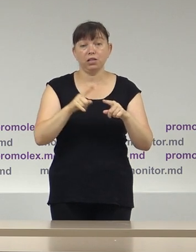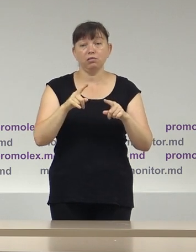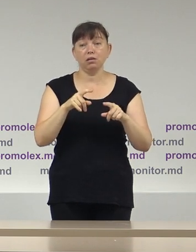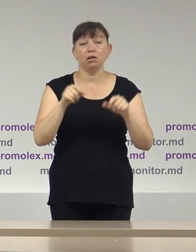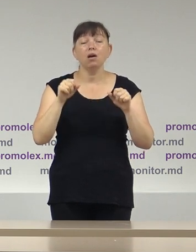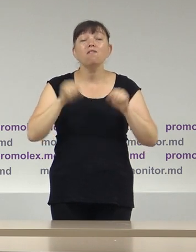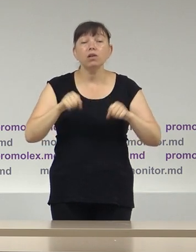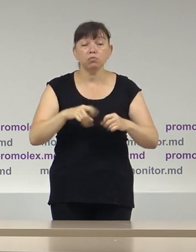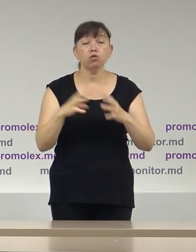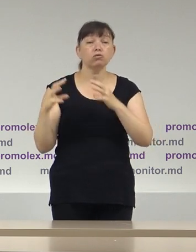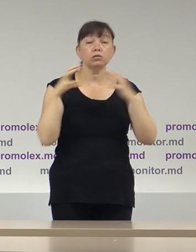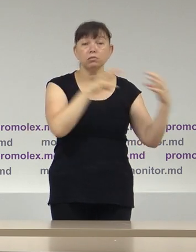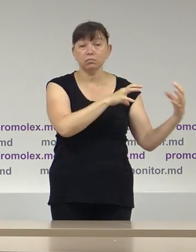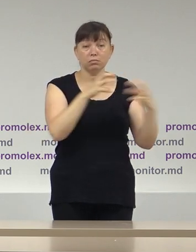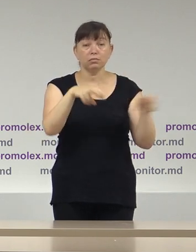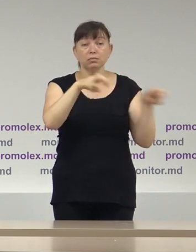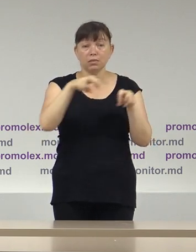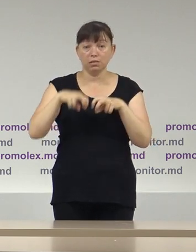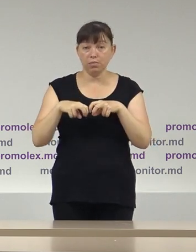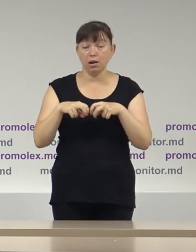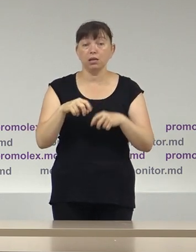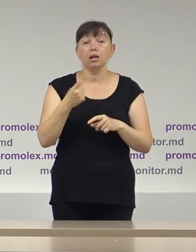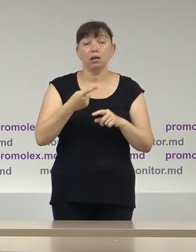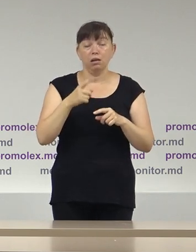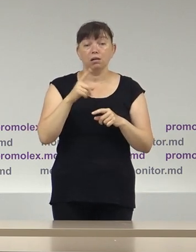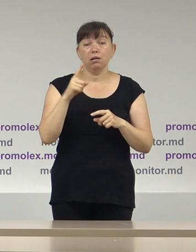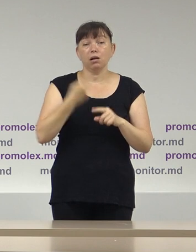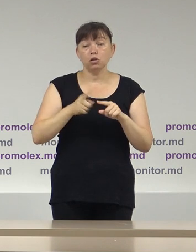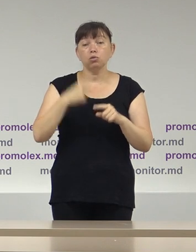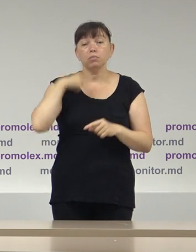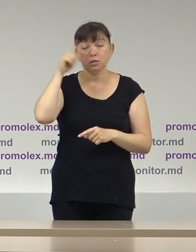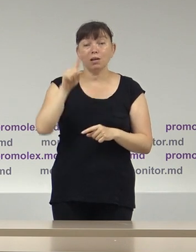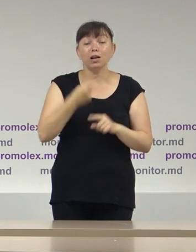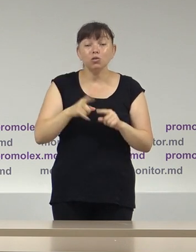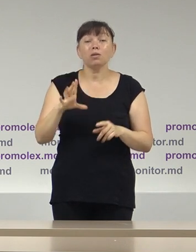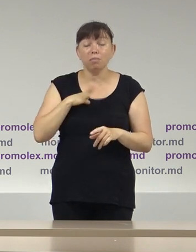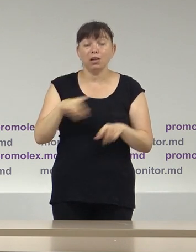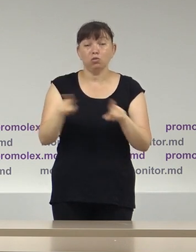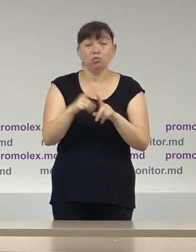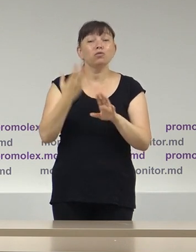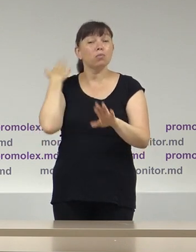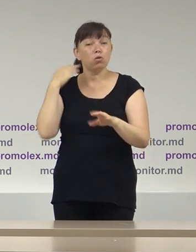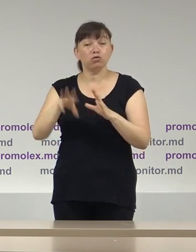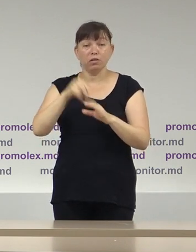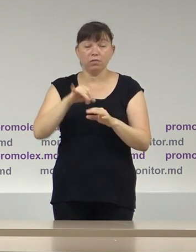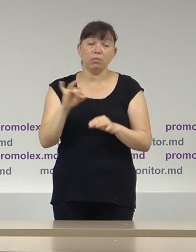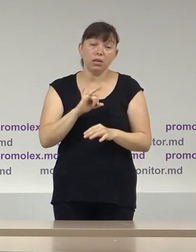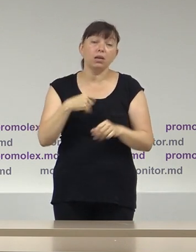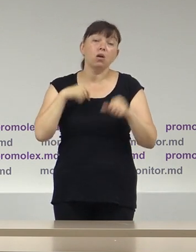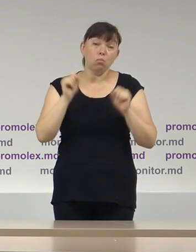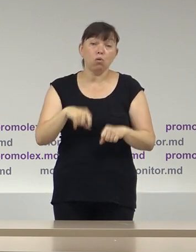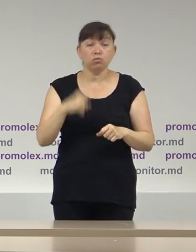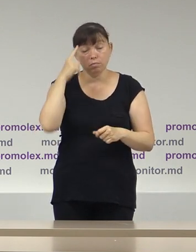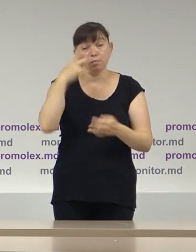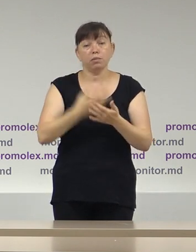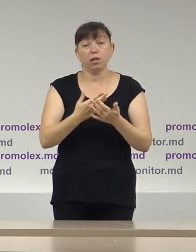organizate a legătorilor care știm că au fost și în alegerile precedente și le putem probabil